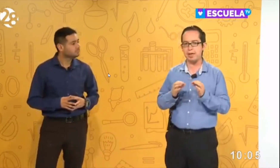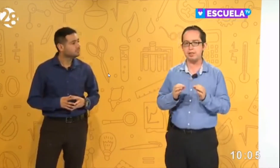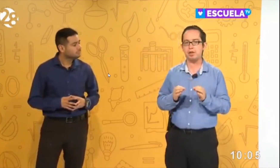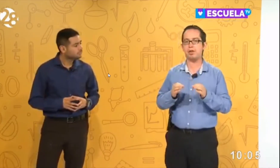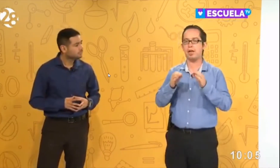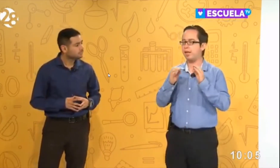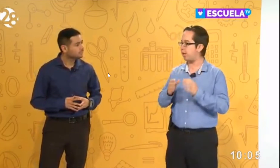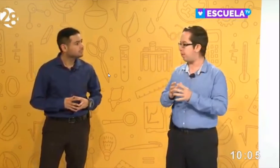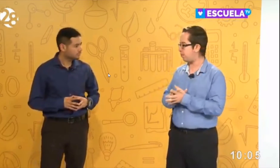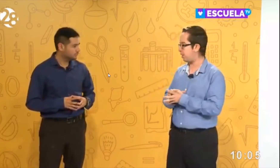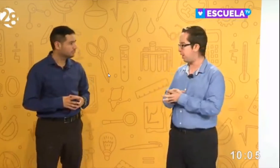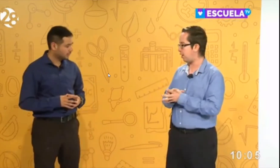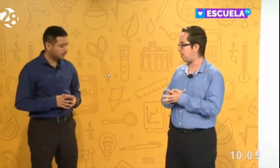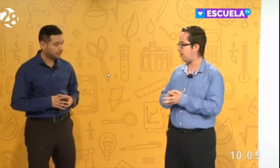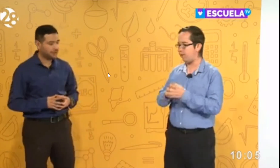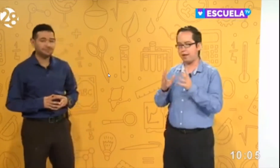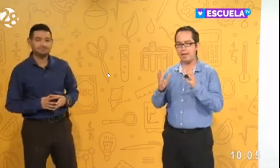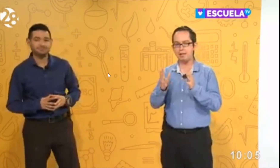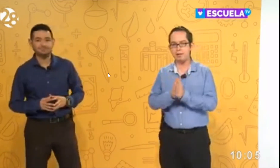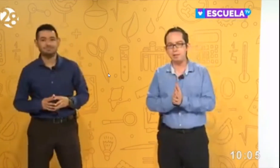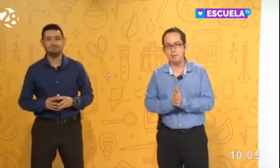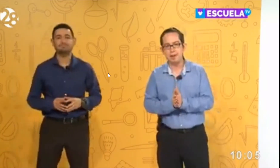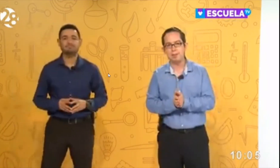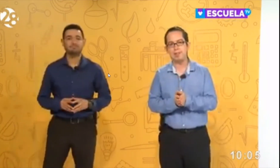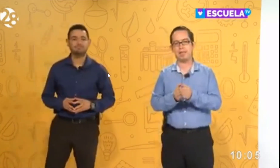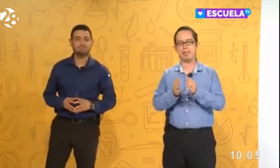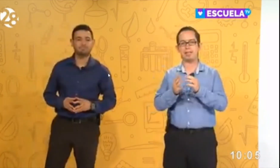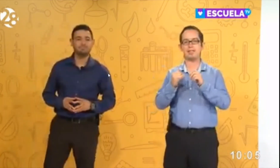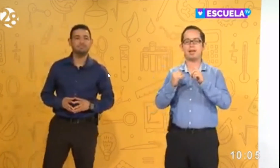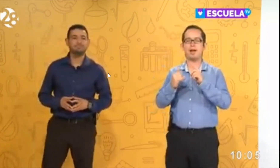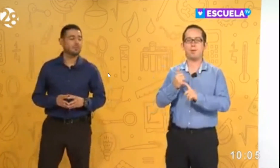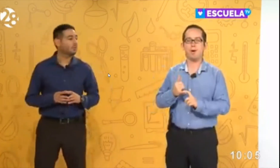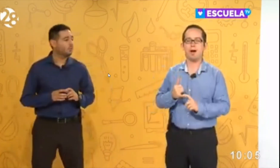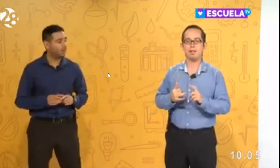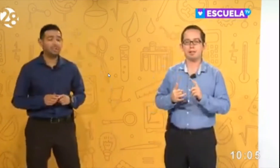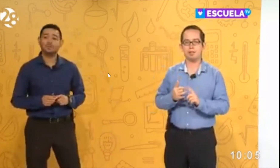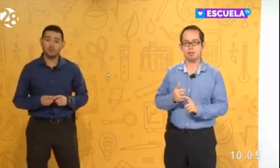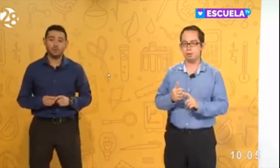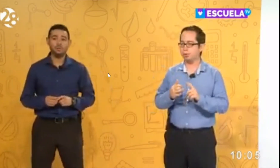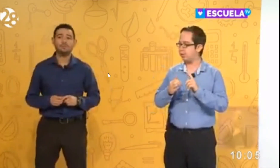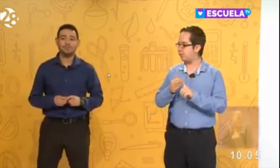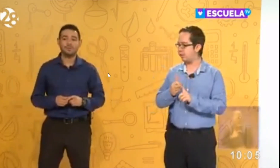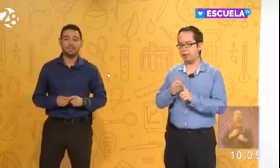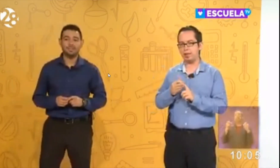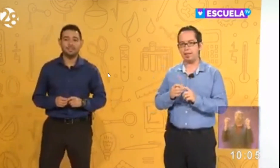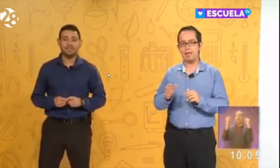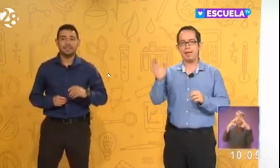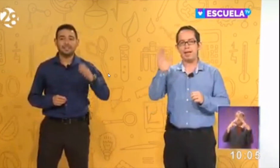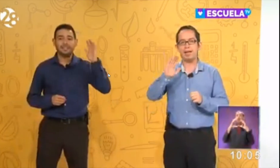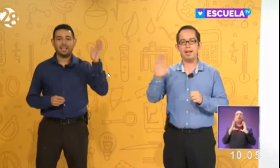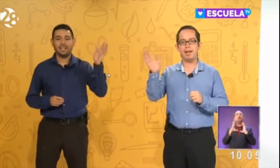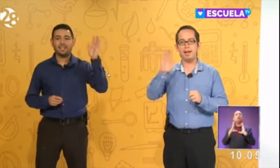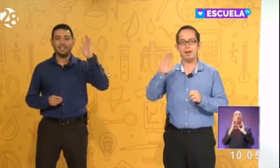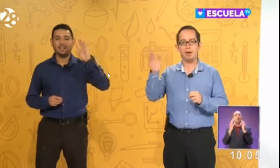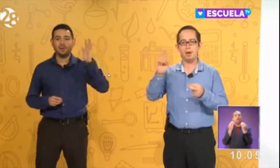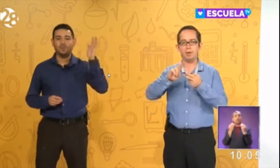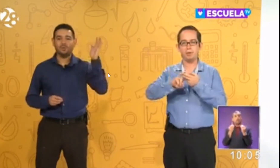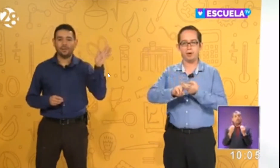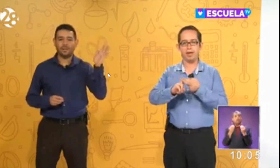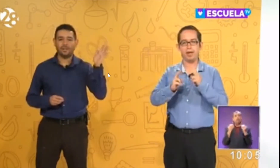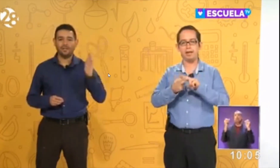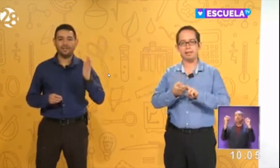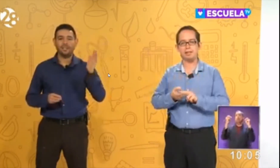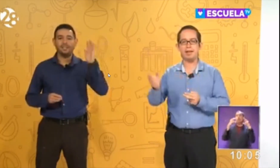la misma canción que vimos ayer? Claro que sí. Entonces, empezamos a la de tres. One, two, three. Hello,